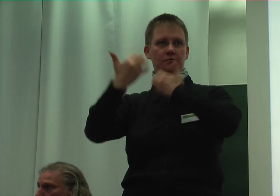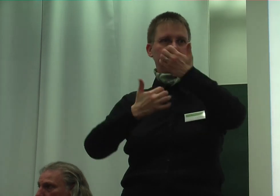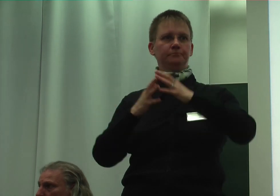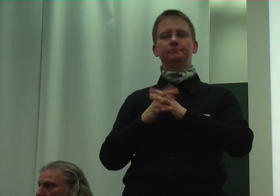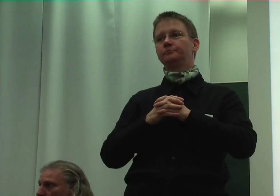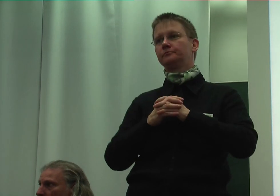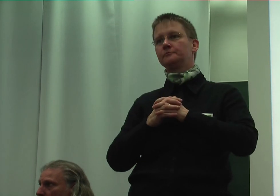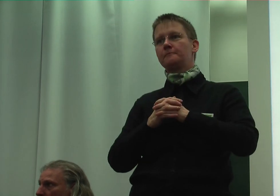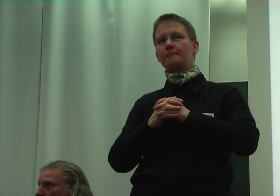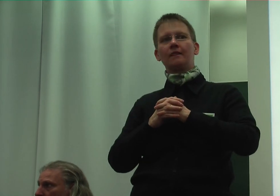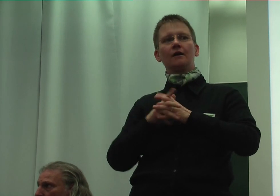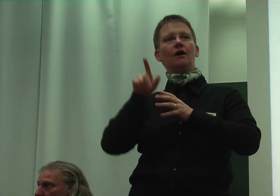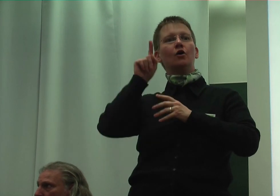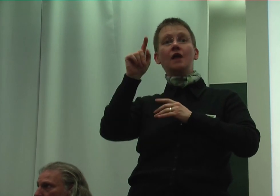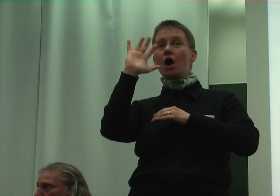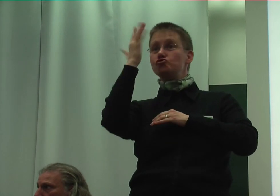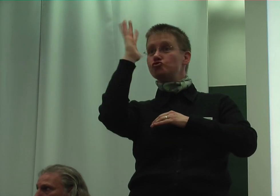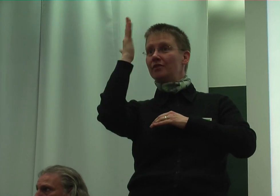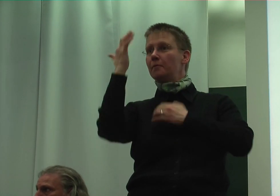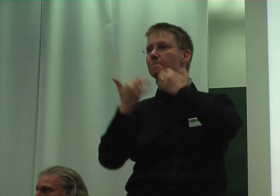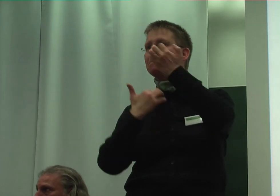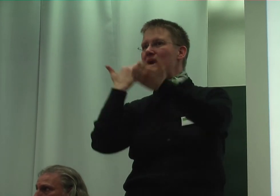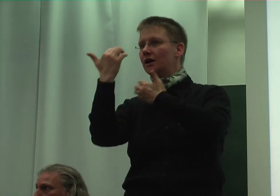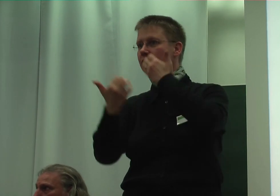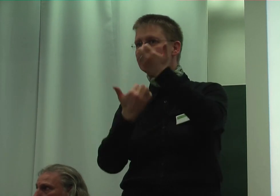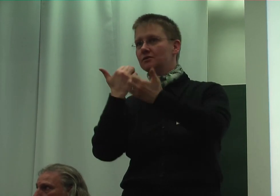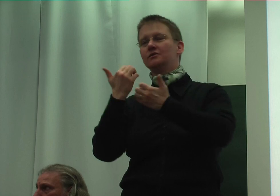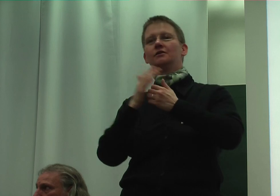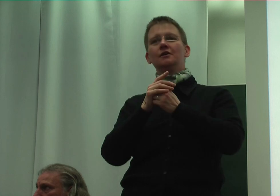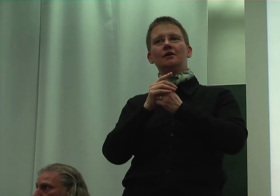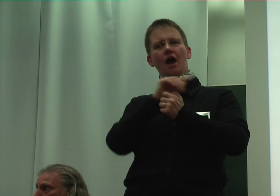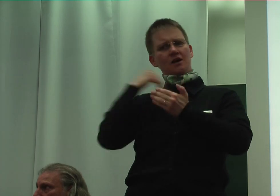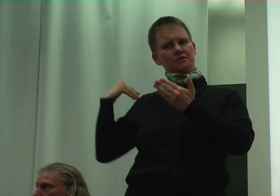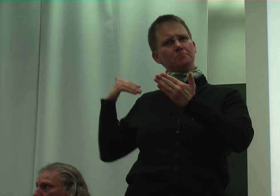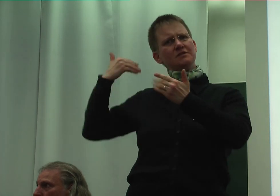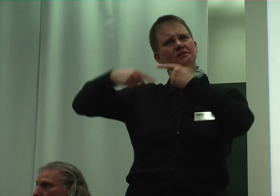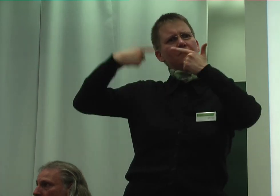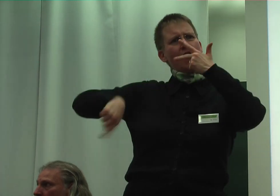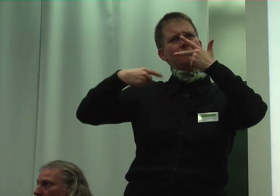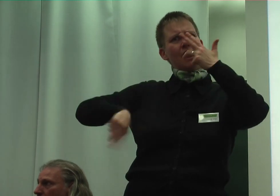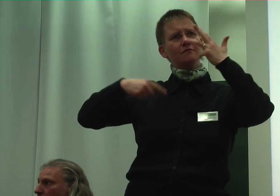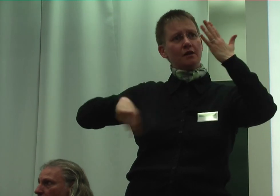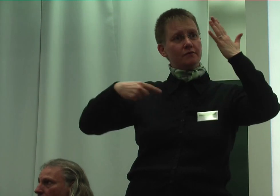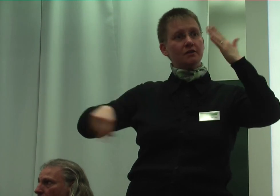Der Schattenbericht hat bisher mit Defizite auf Bundesebene